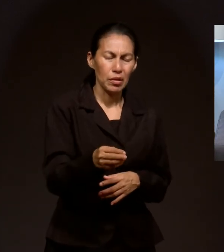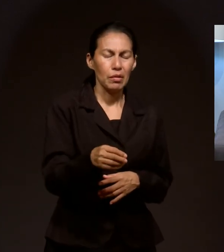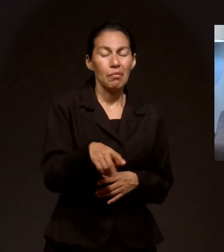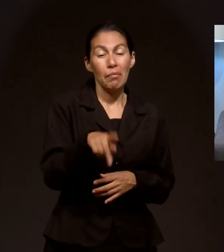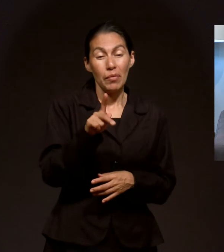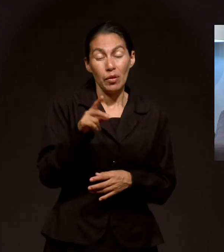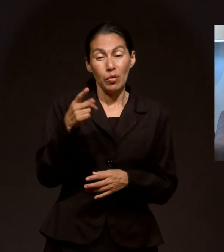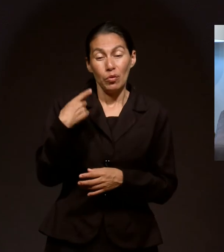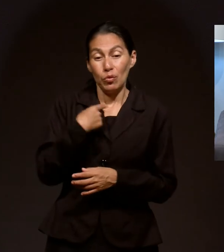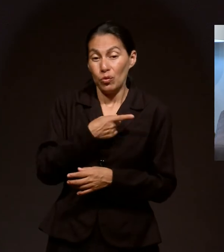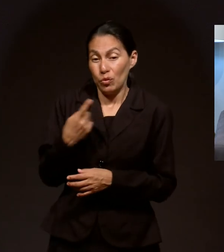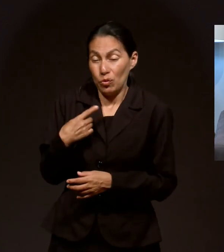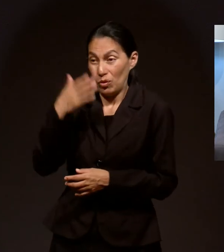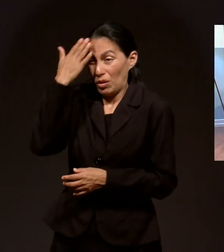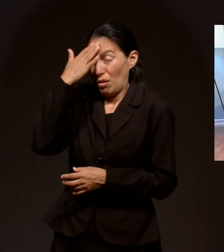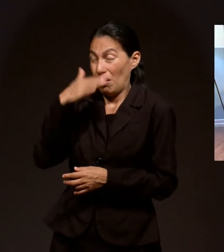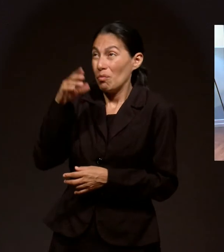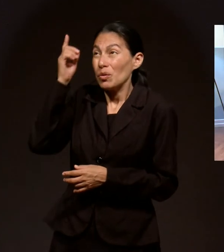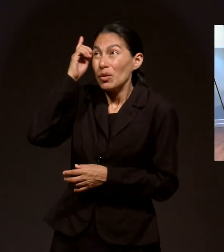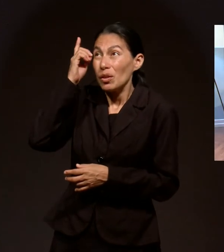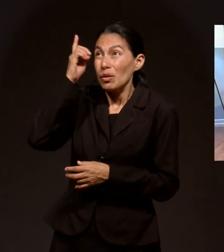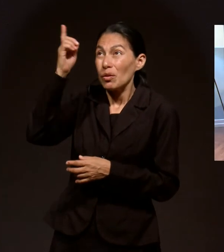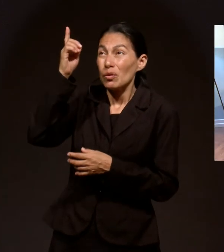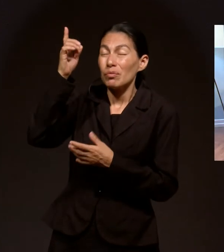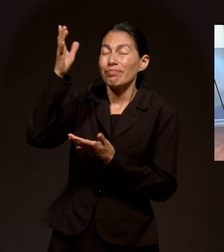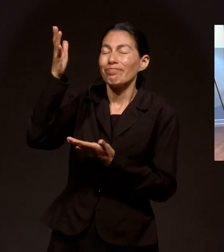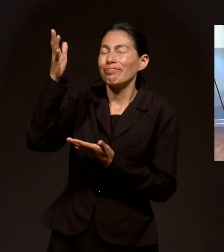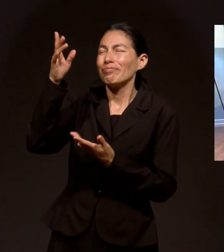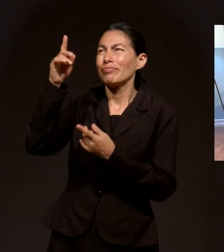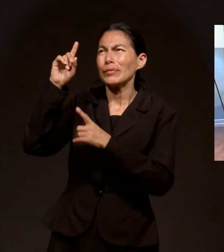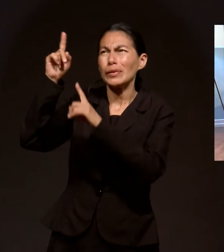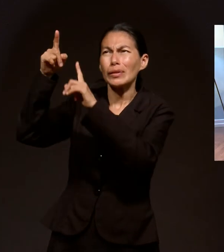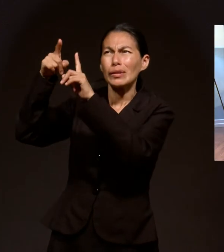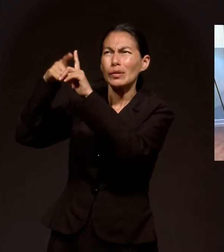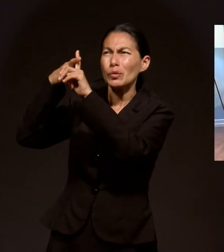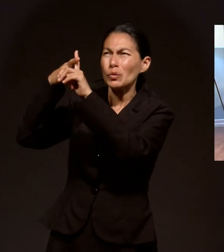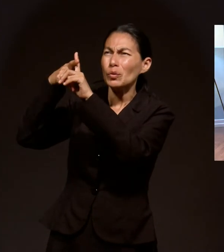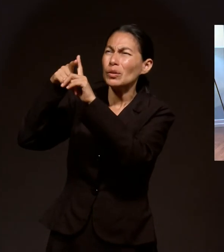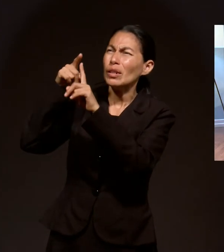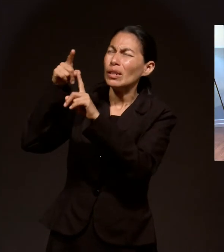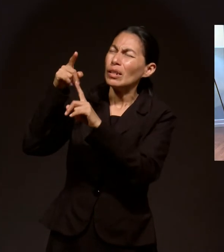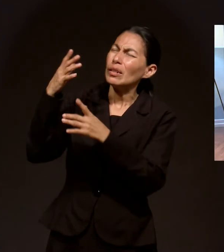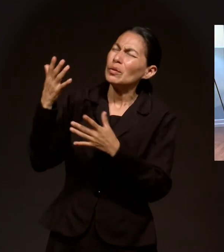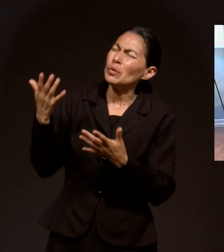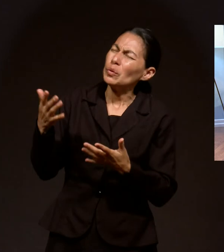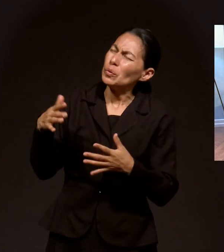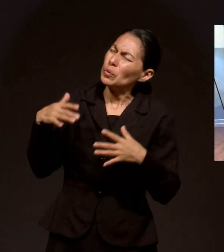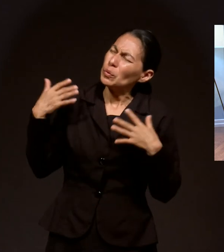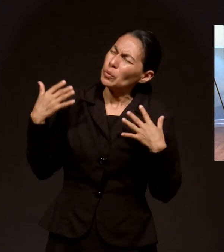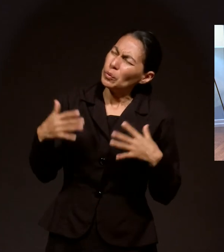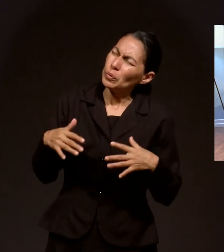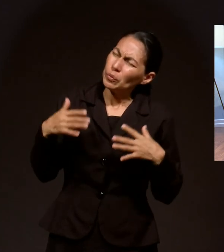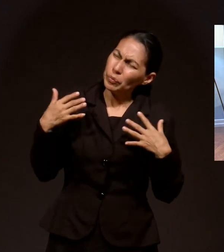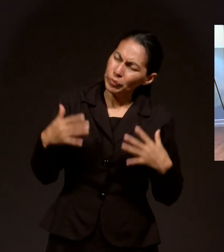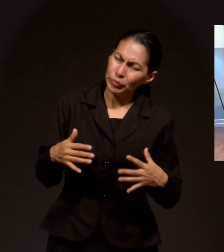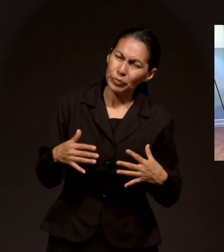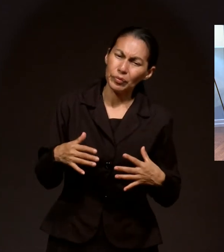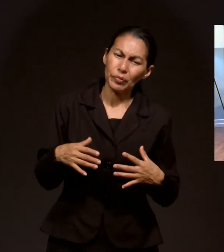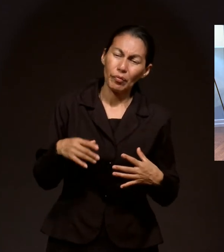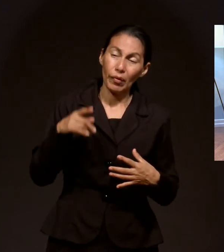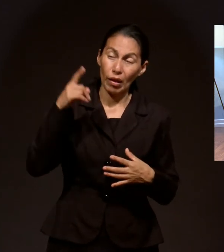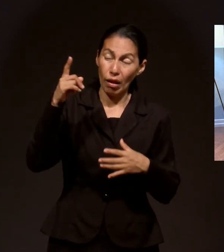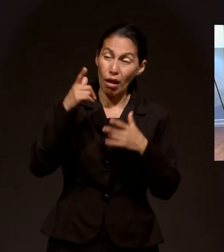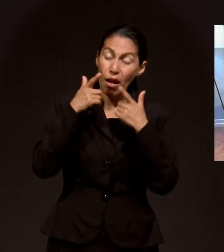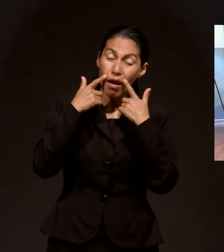nos revele a Cristo. Y Cristo crucificado en su hermosura es solo